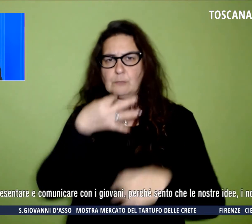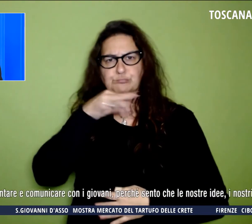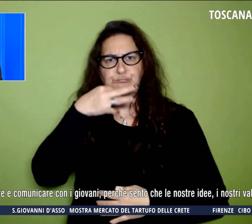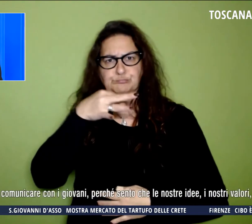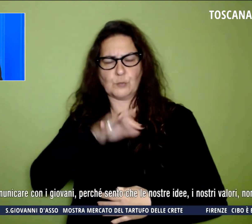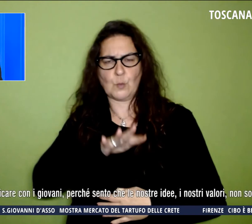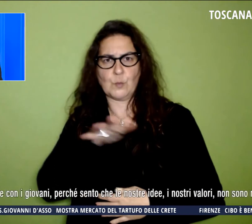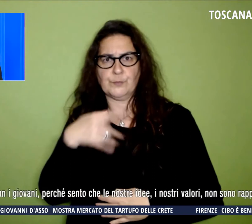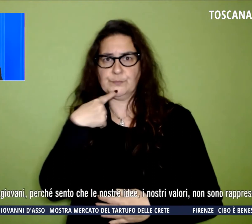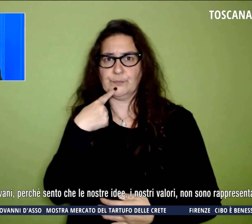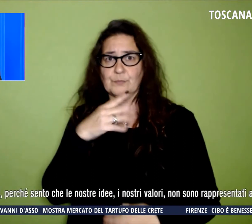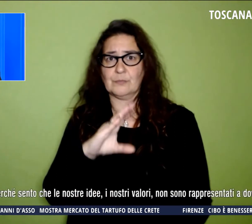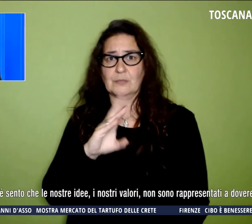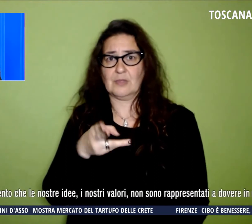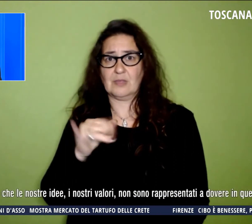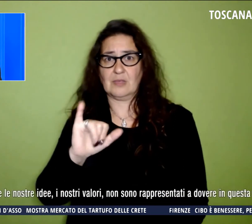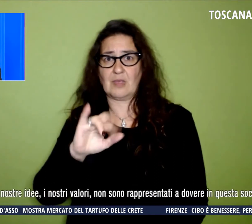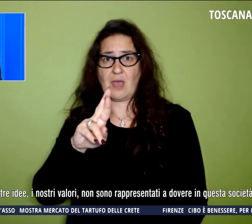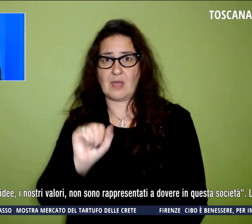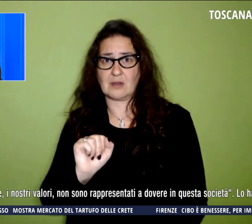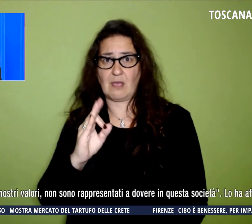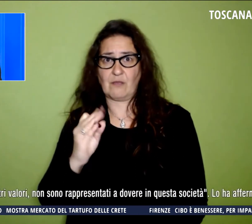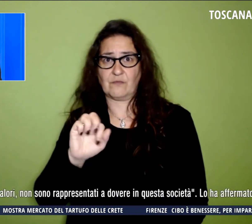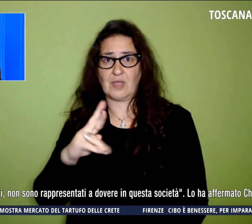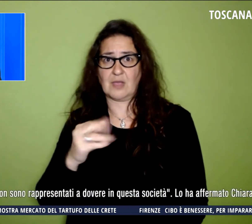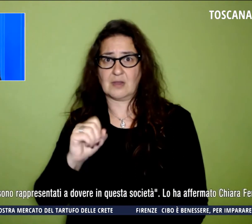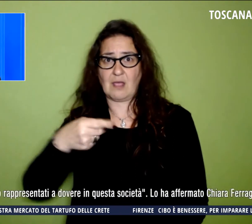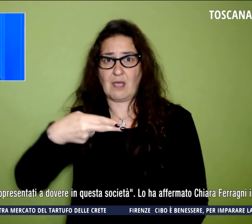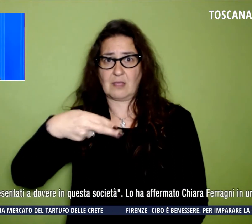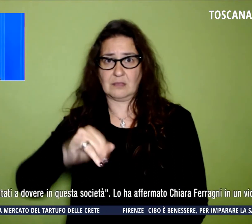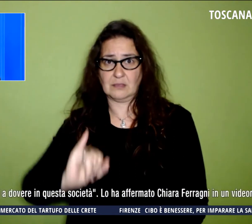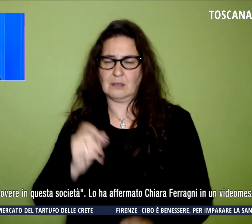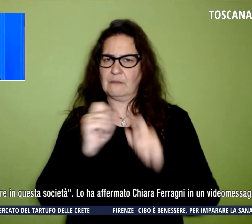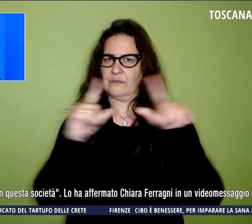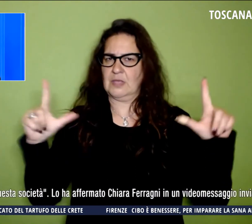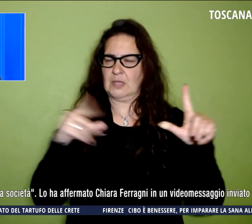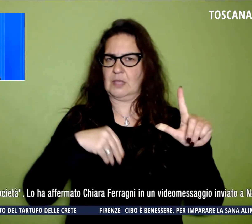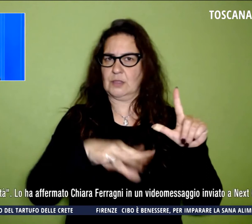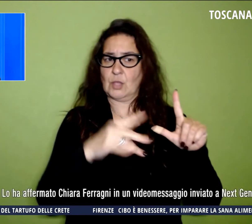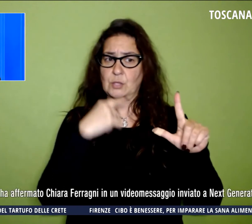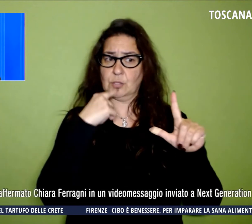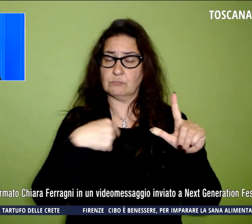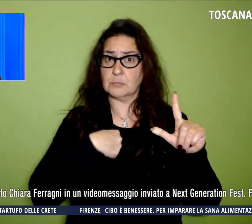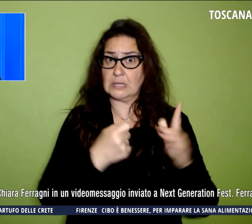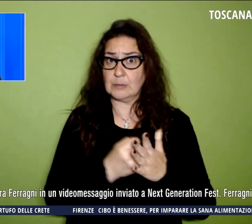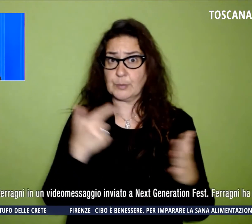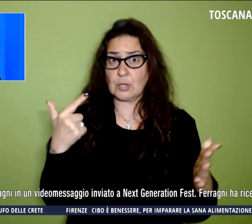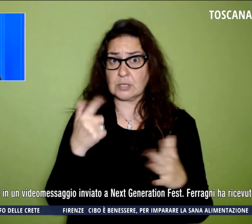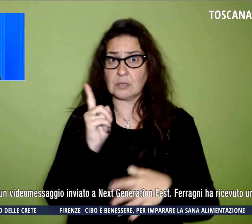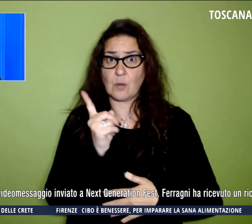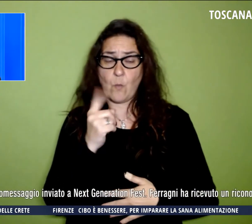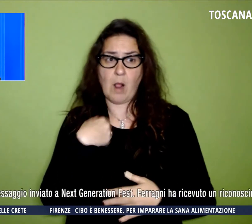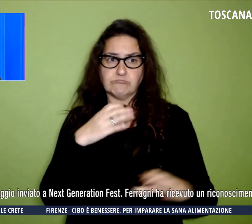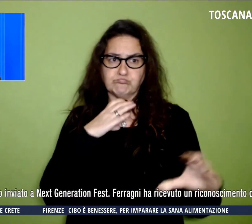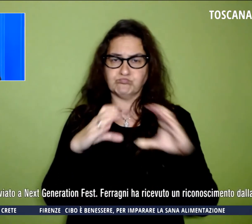Chiara Ferragni, sempre in un video messaggio, che ha detto per me è davvero importante rappresentare e comunicare con i giovani